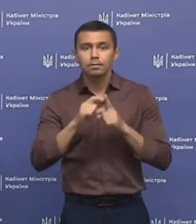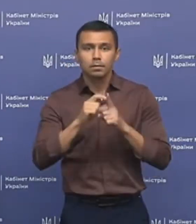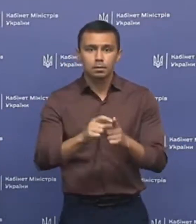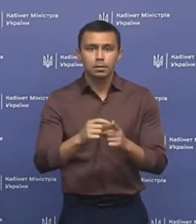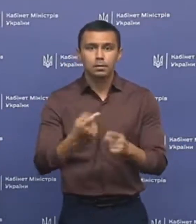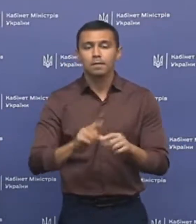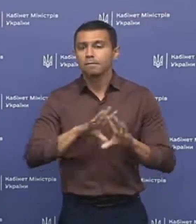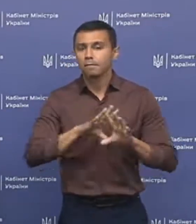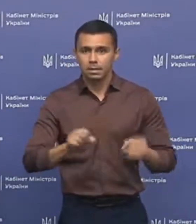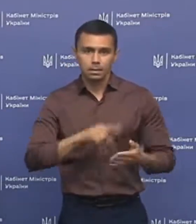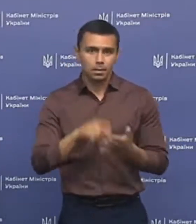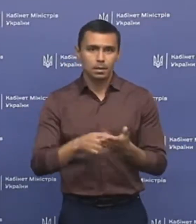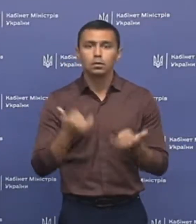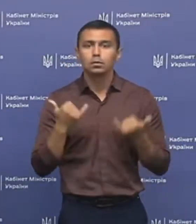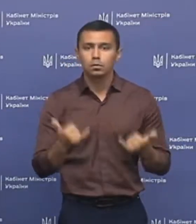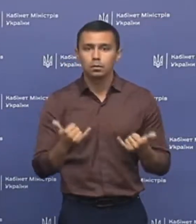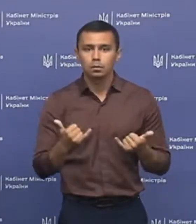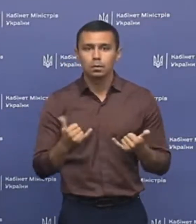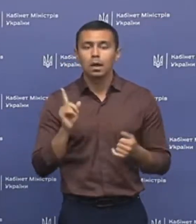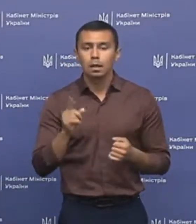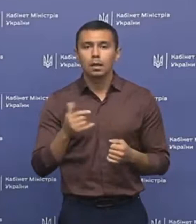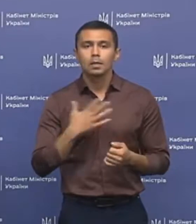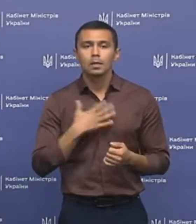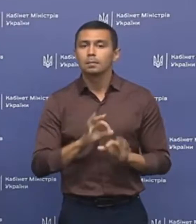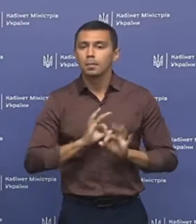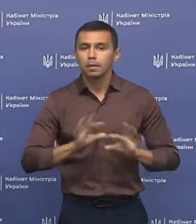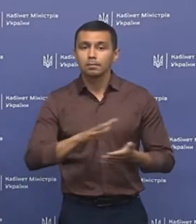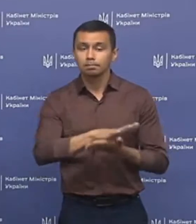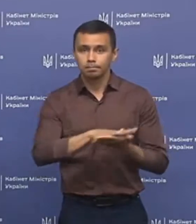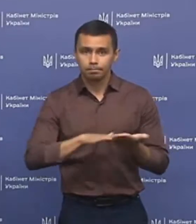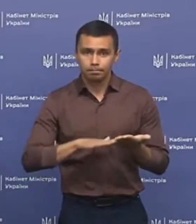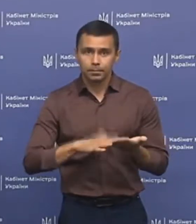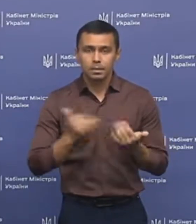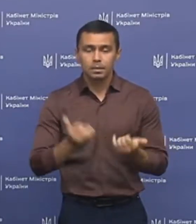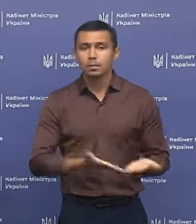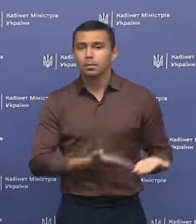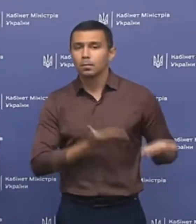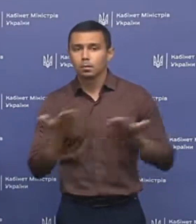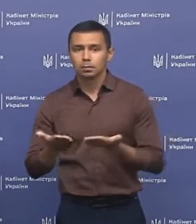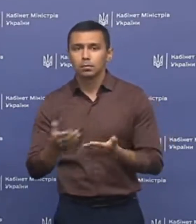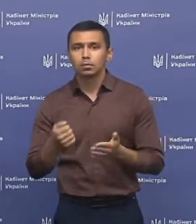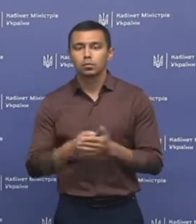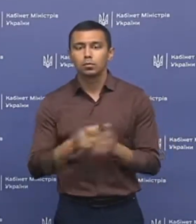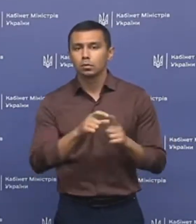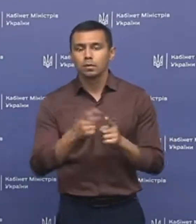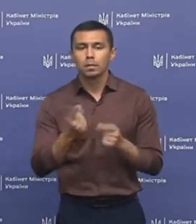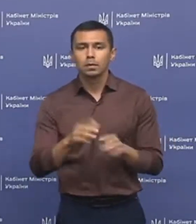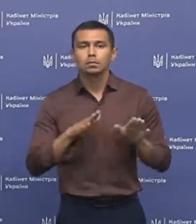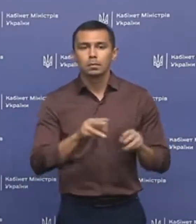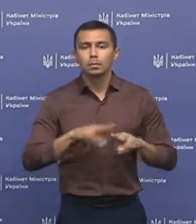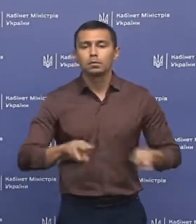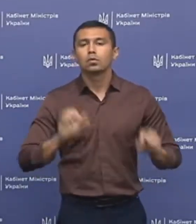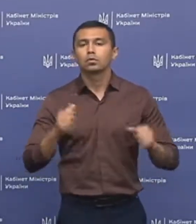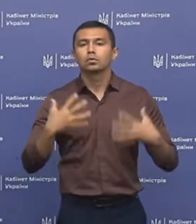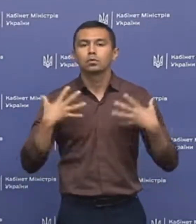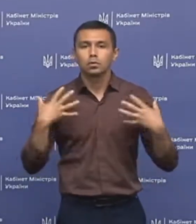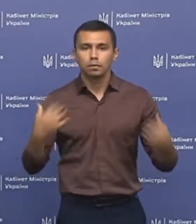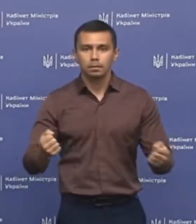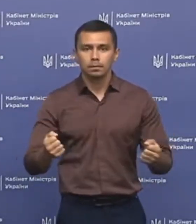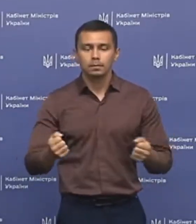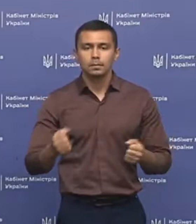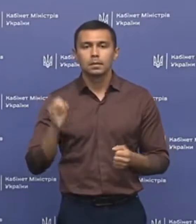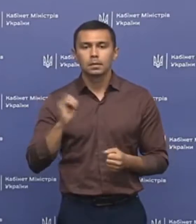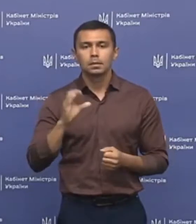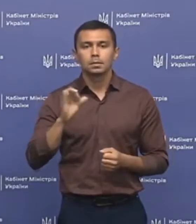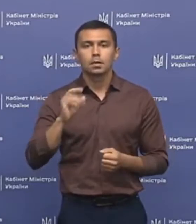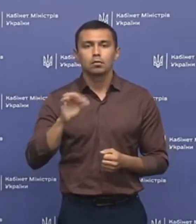відповіді. Це всі запитання на сьогодні, але наш брифінг триває. Зараз запрошуємо до слова першу заступницю міністра охорони здоров'я